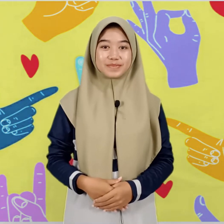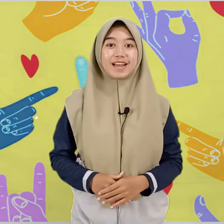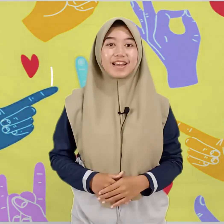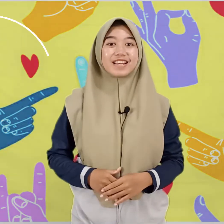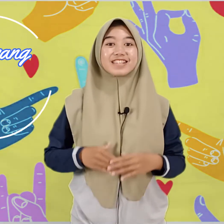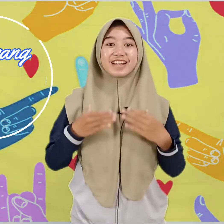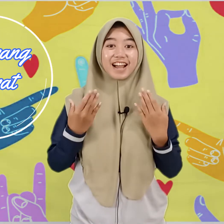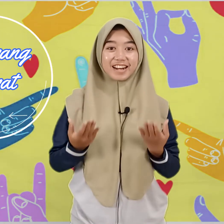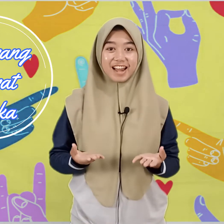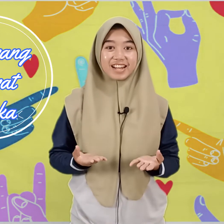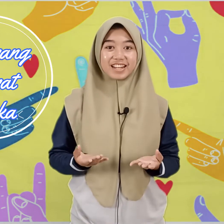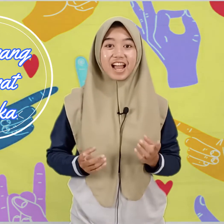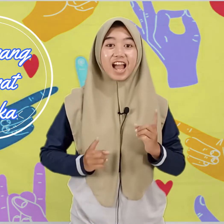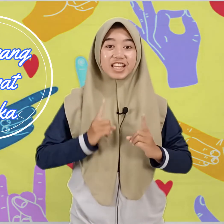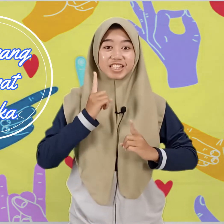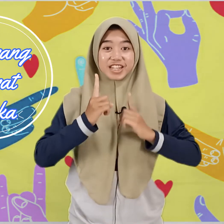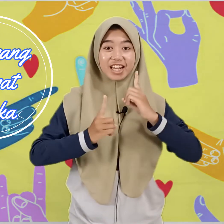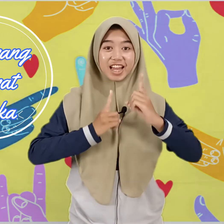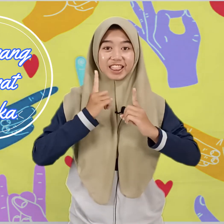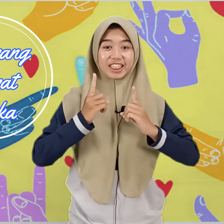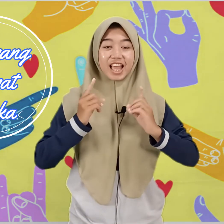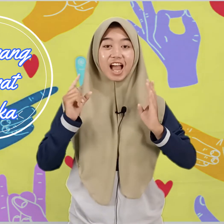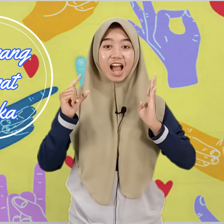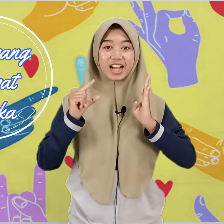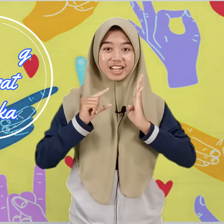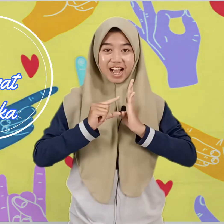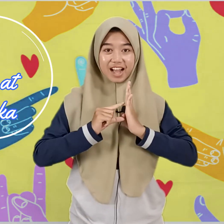Sekarang isyarat angka